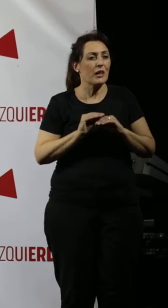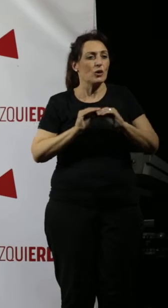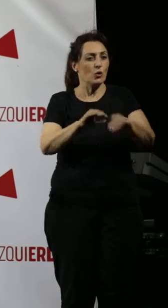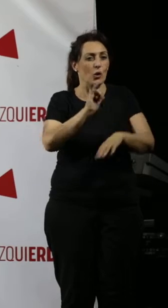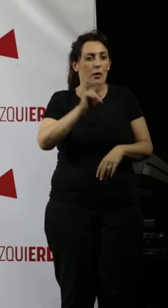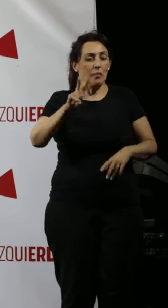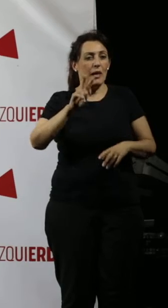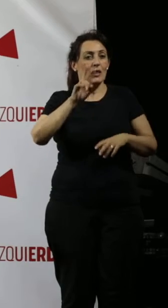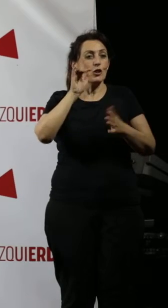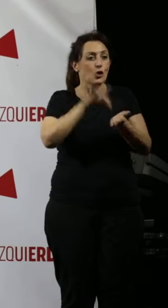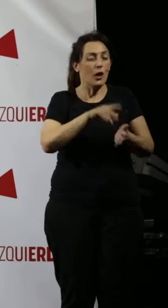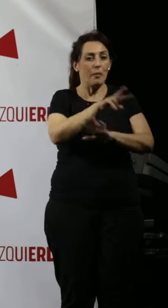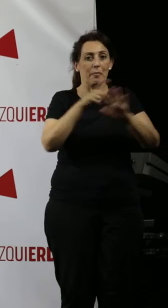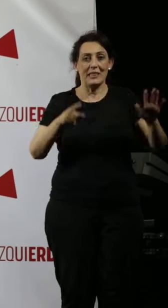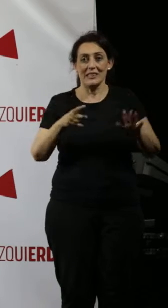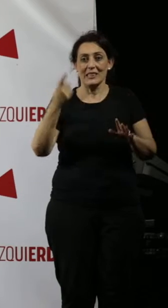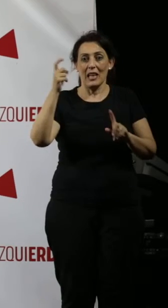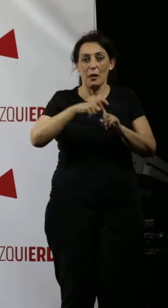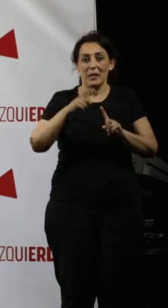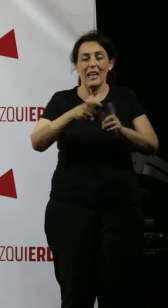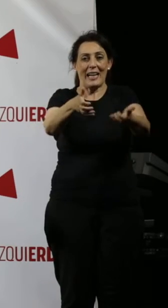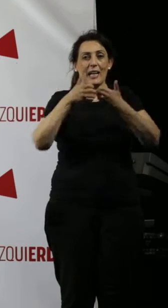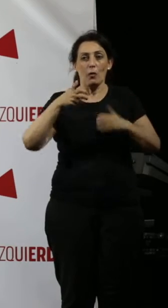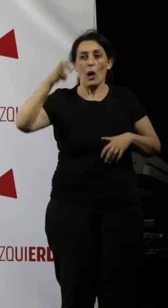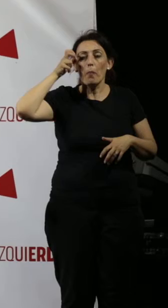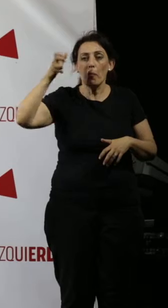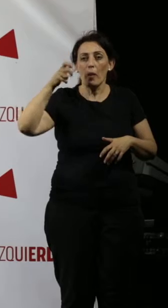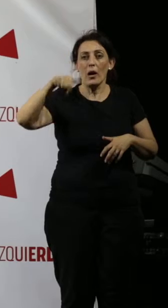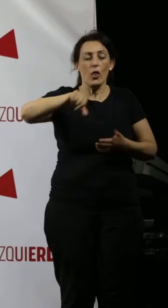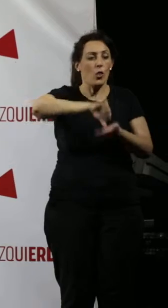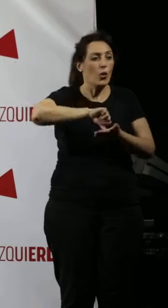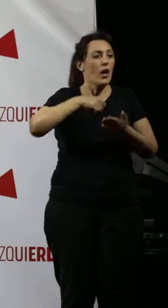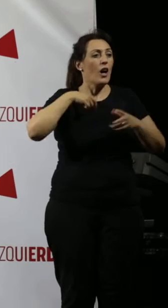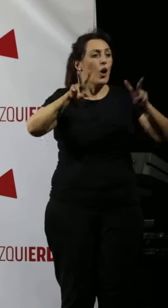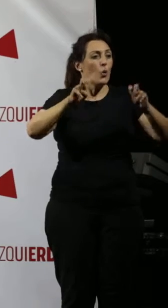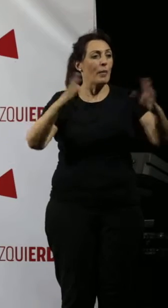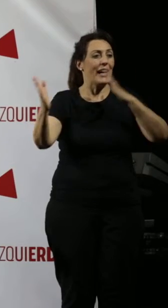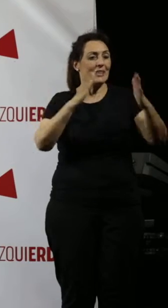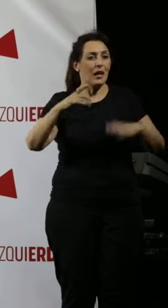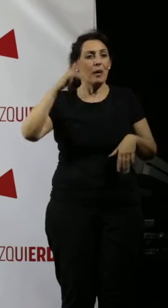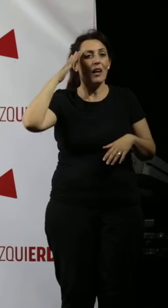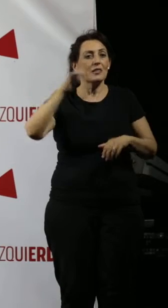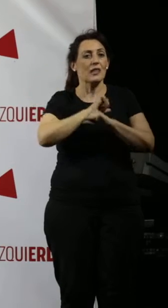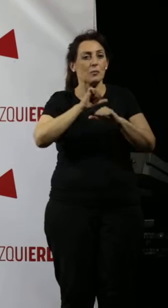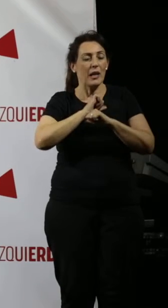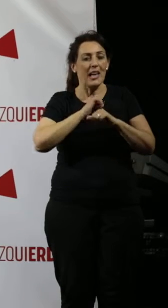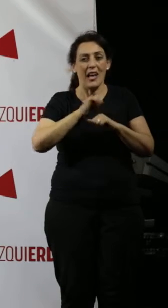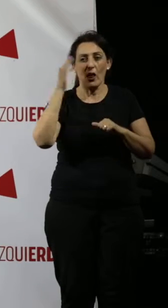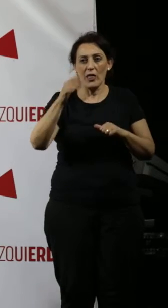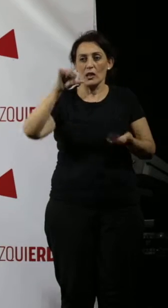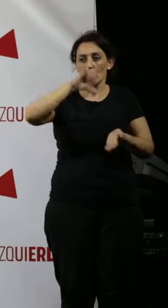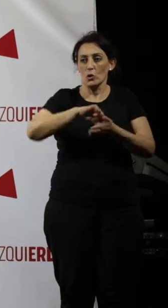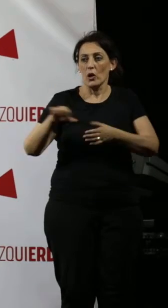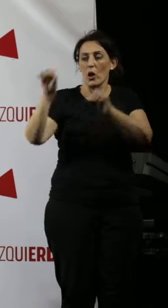para el 26 de mayo. Que ganemos para el pueblo, que ganemos una nueva etapa de esperanza profunda en esta ciudad,